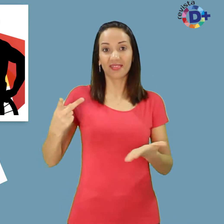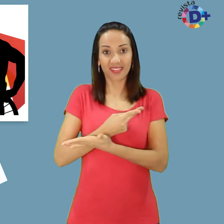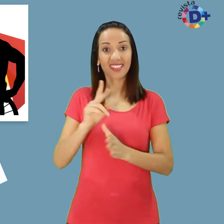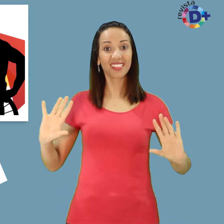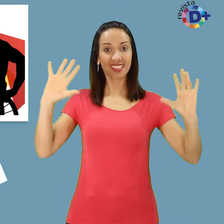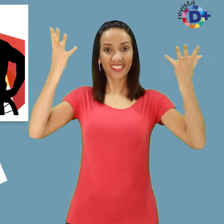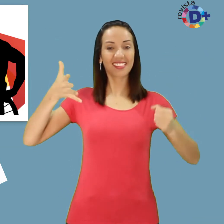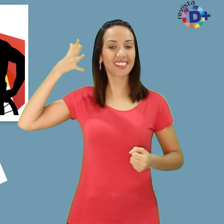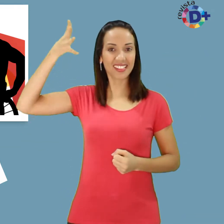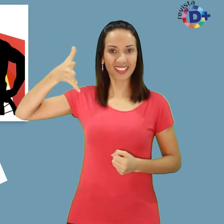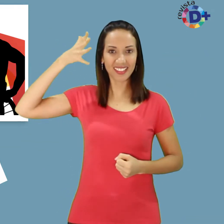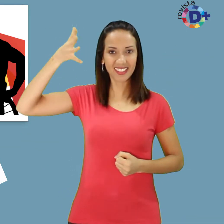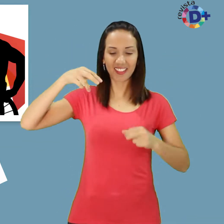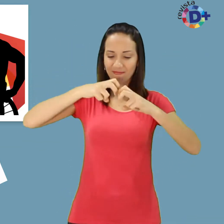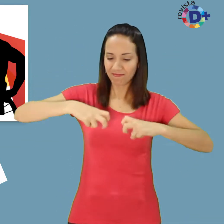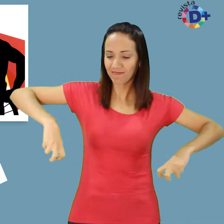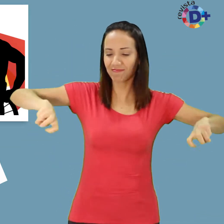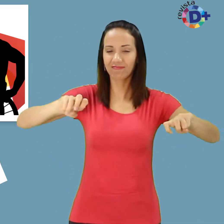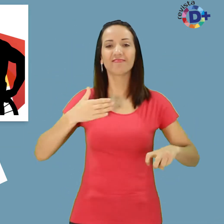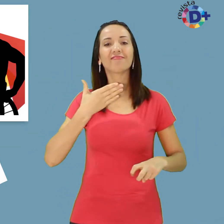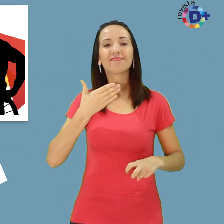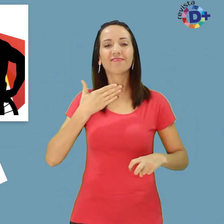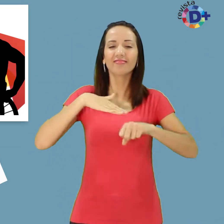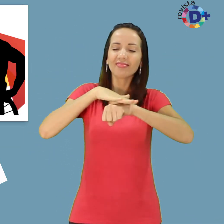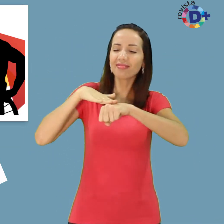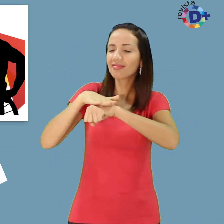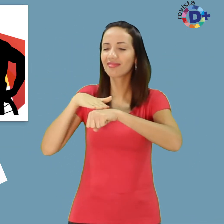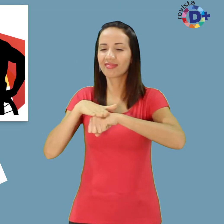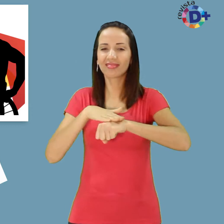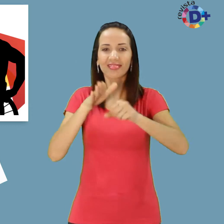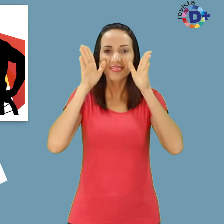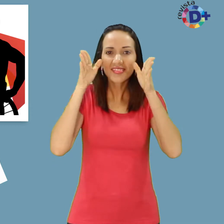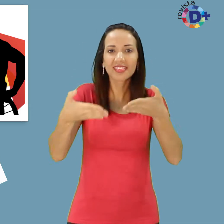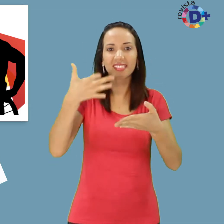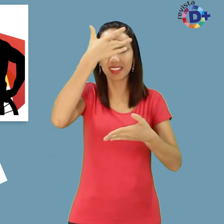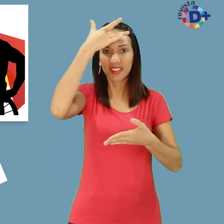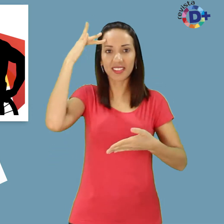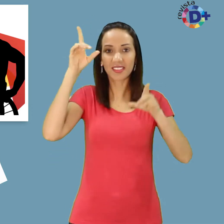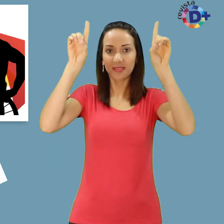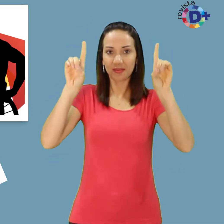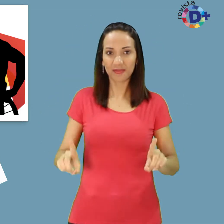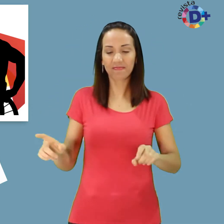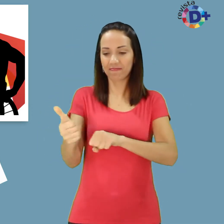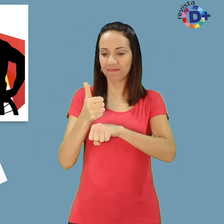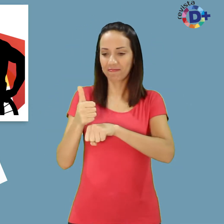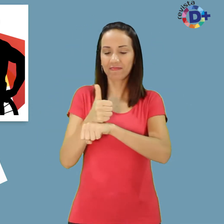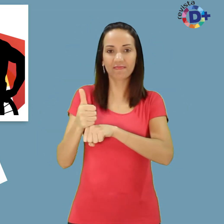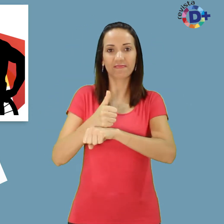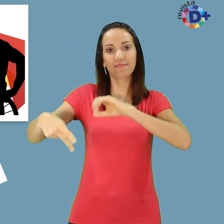realizadas palestras e rodas de conversas destinadas a pessoas com deficiência e profissionais de RH.